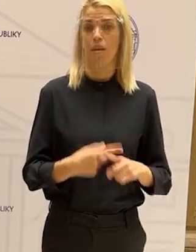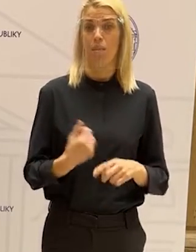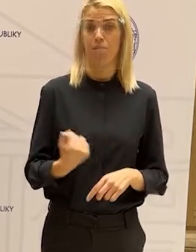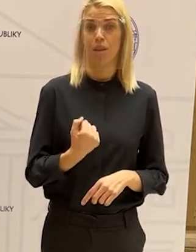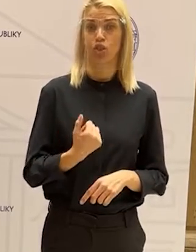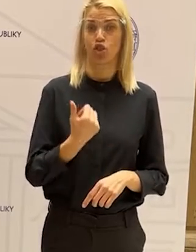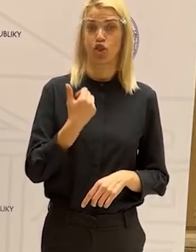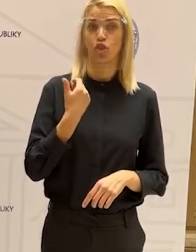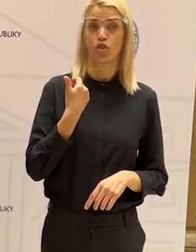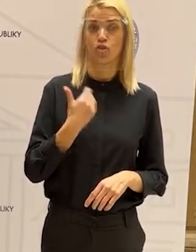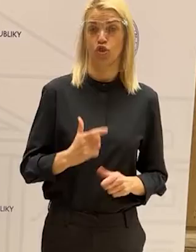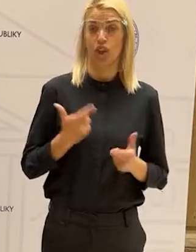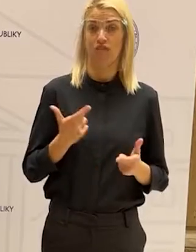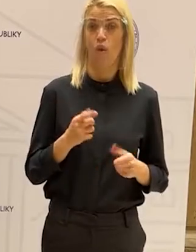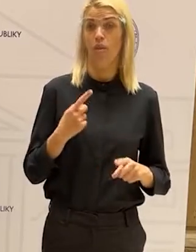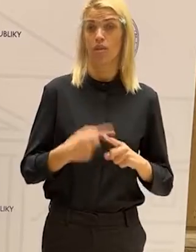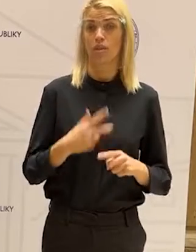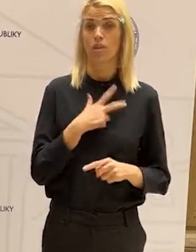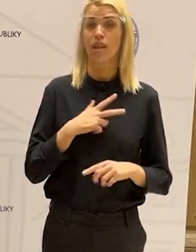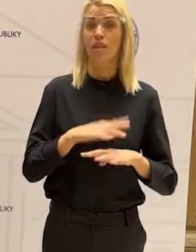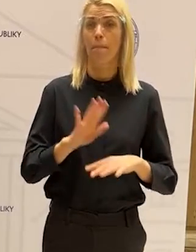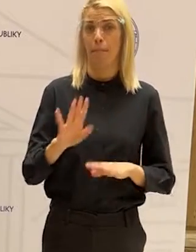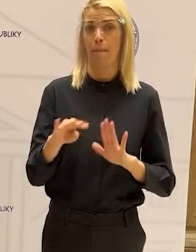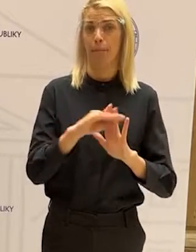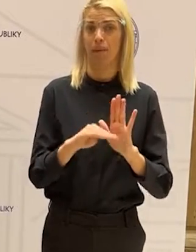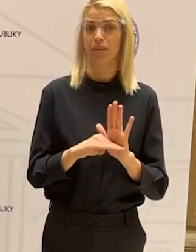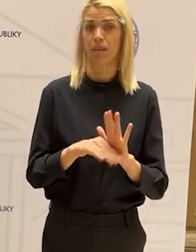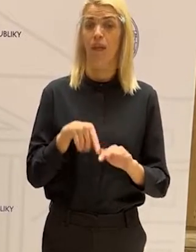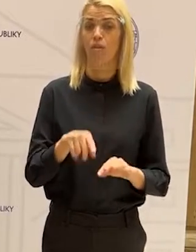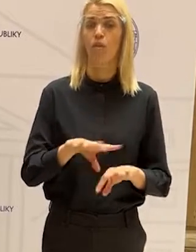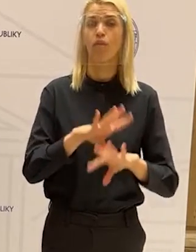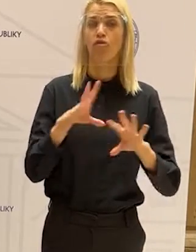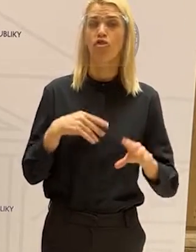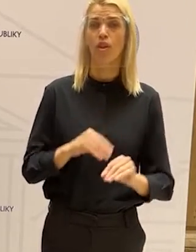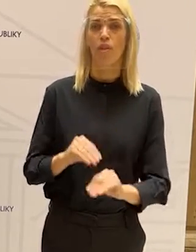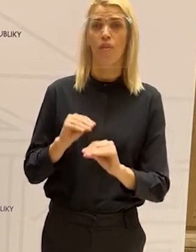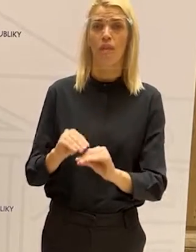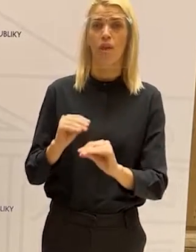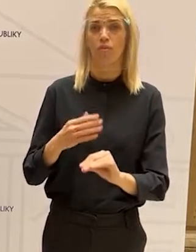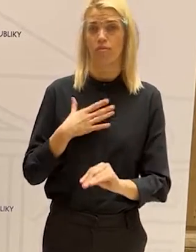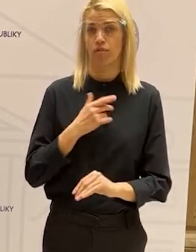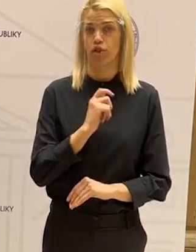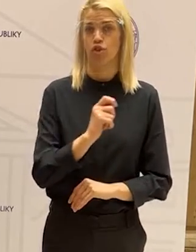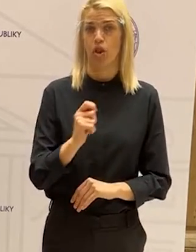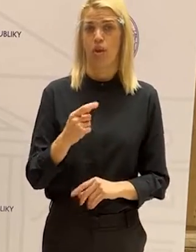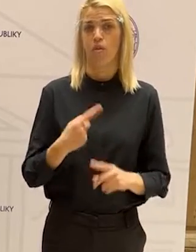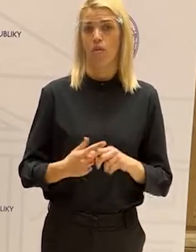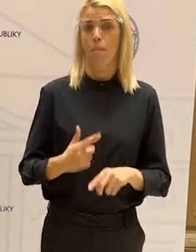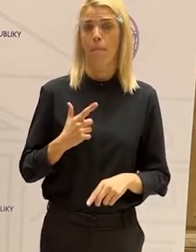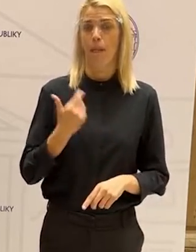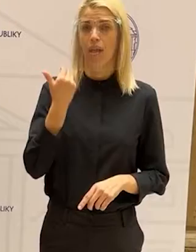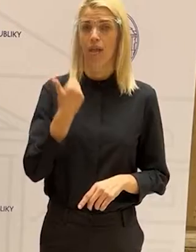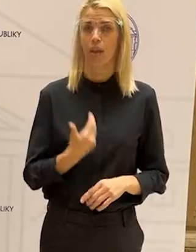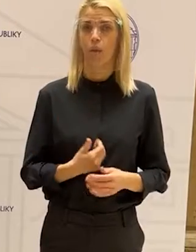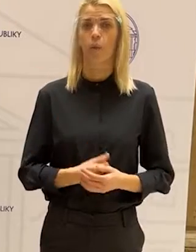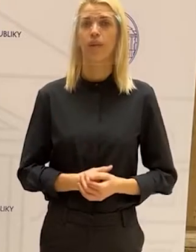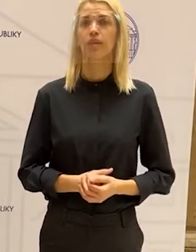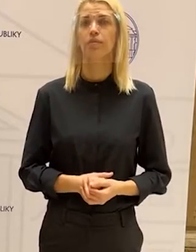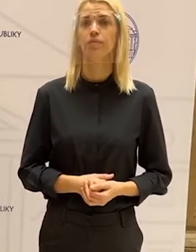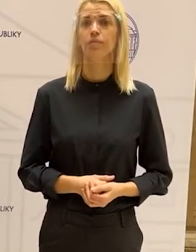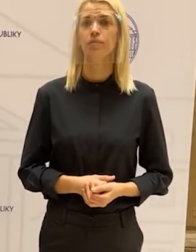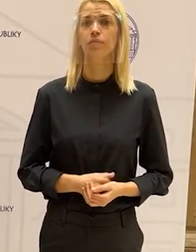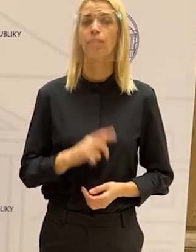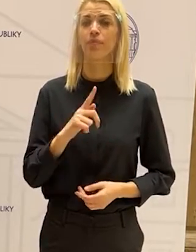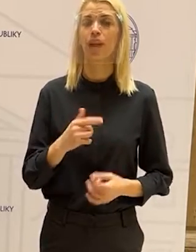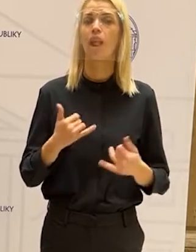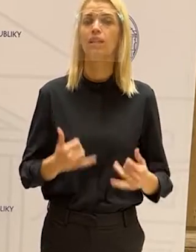život, má svoje pravidlá a toto všetko naučiť, teda na konci dňa, predovšetkým našich žiakov a mladých ľudí. To,